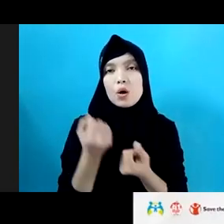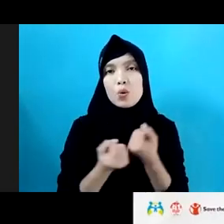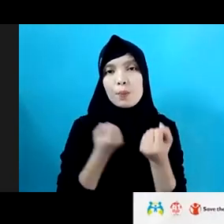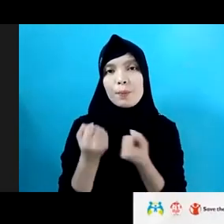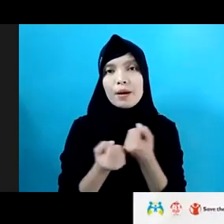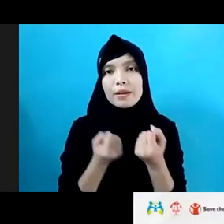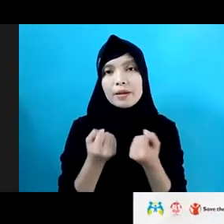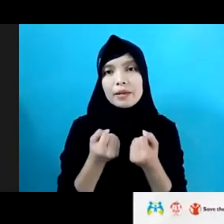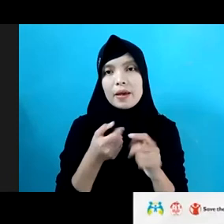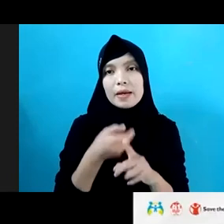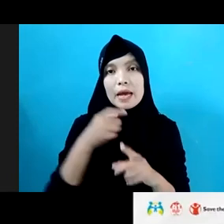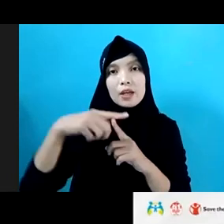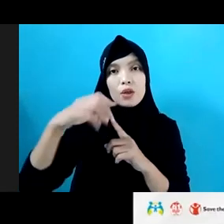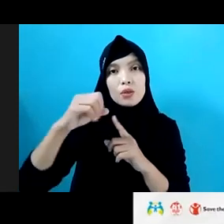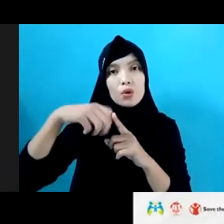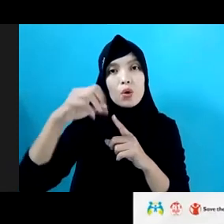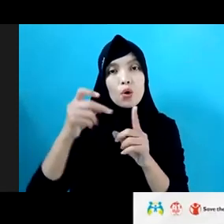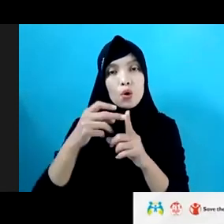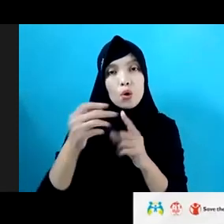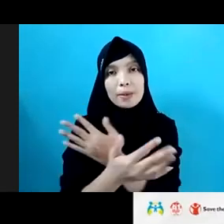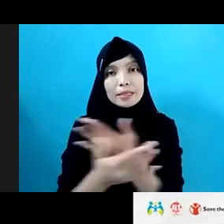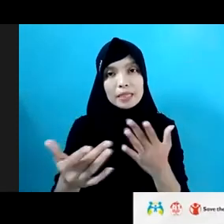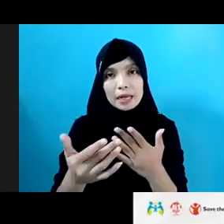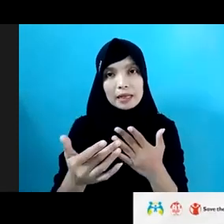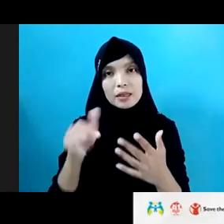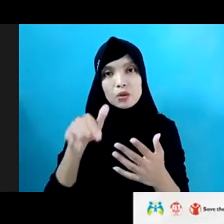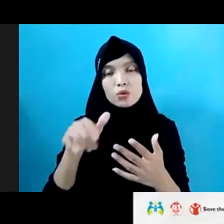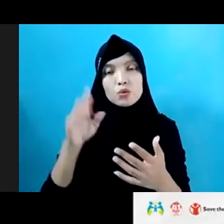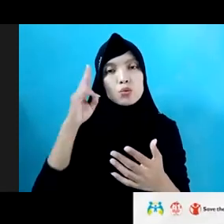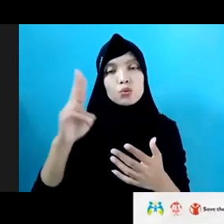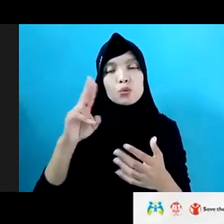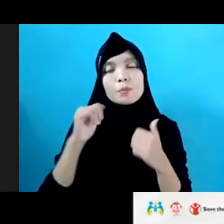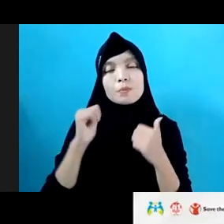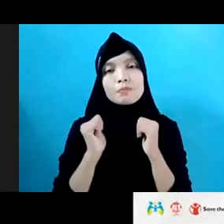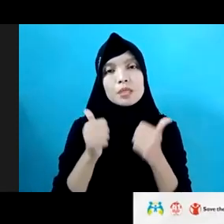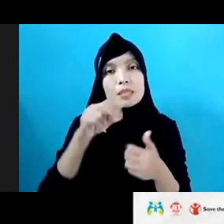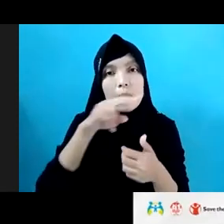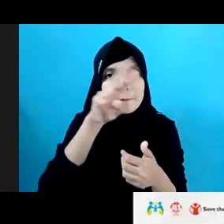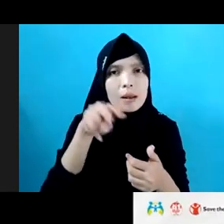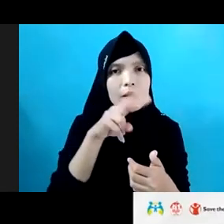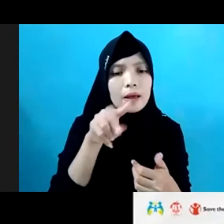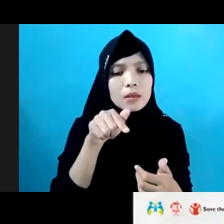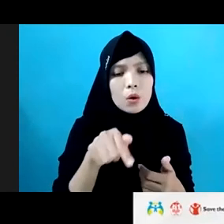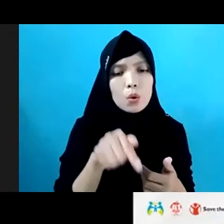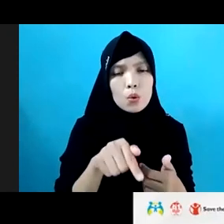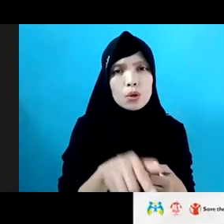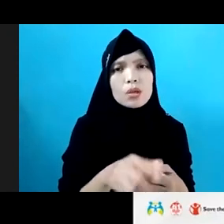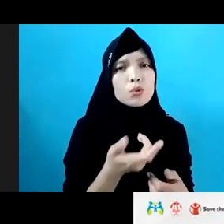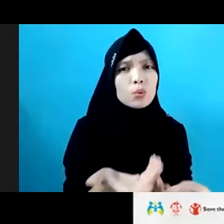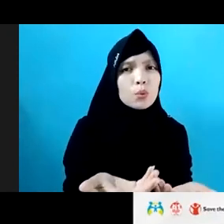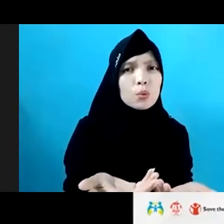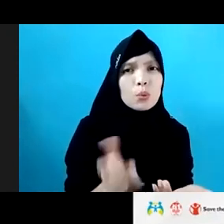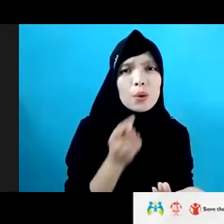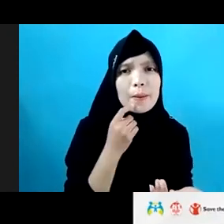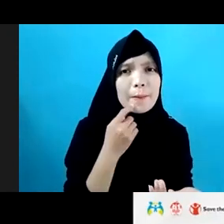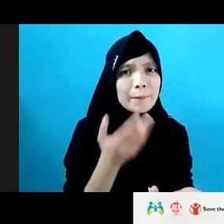tokoh-tokoh masyarakat, tokoh-tokoh kuncinya, untuk bisa kemudian melihat apa yang terjadi. Saya sampaikan